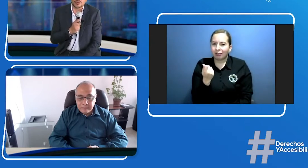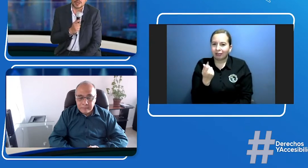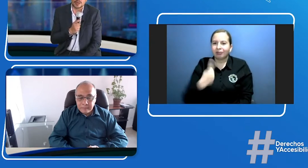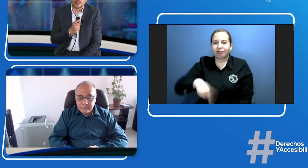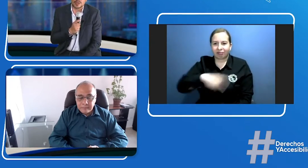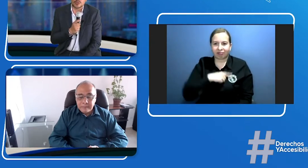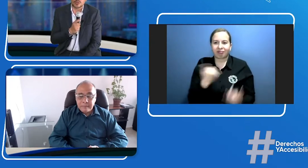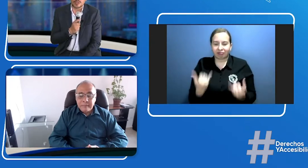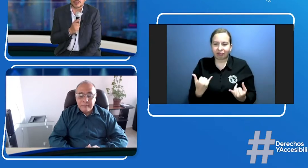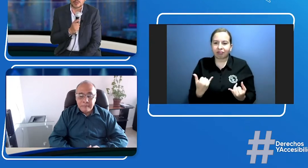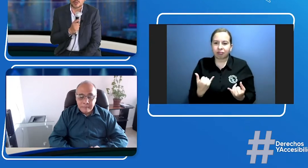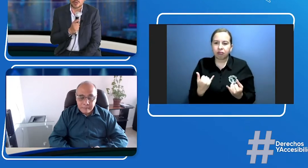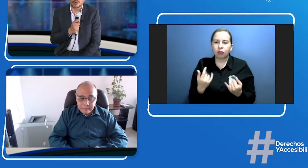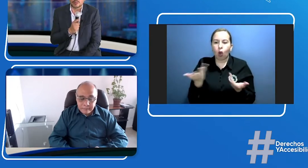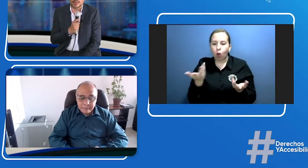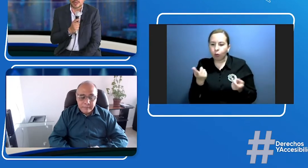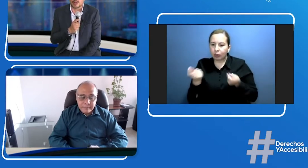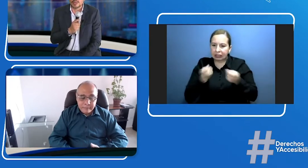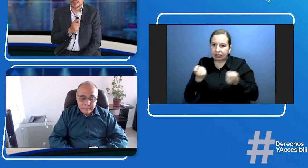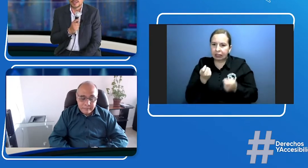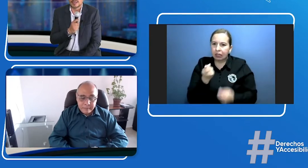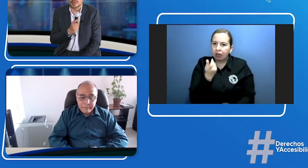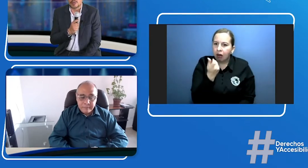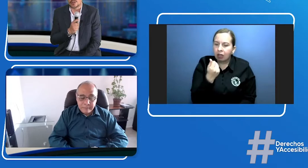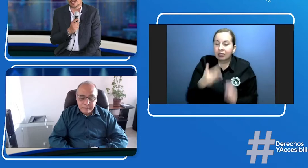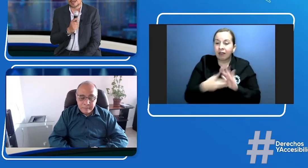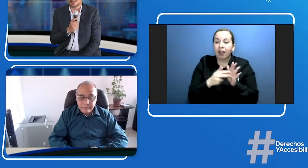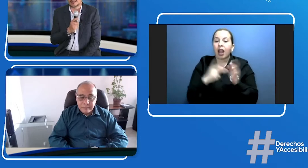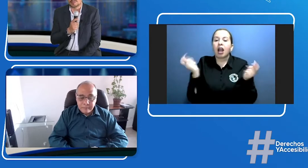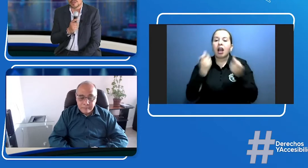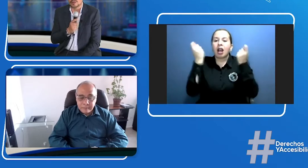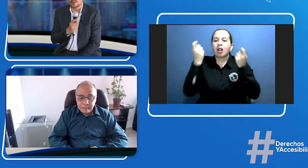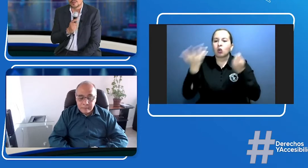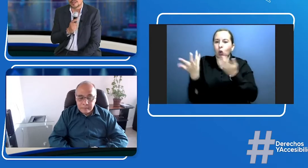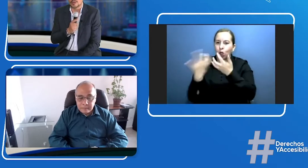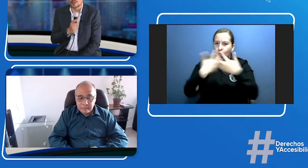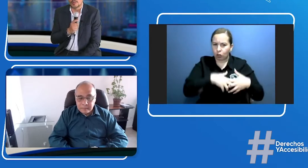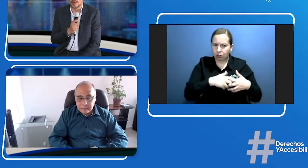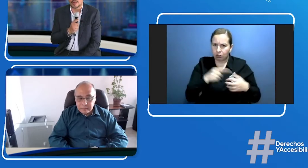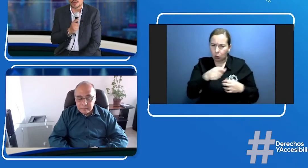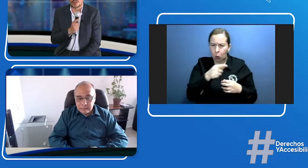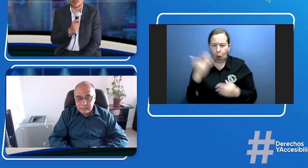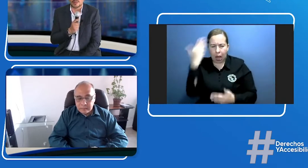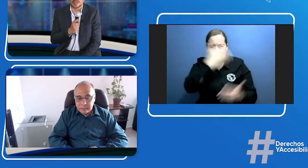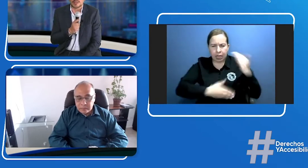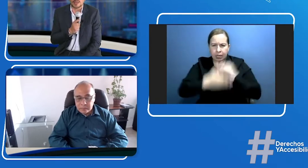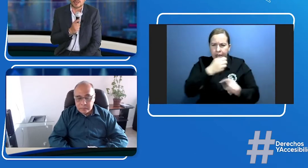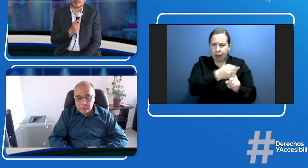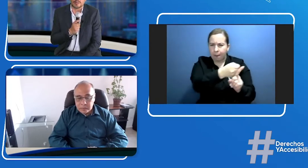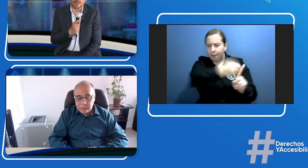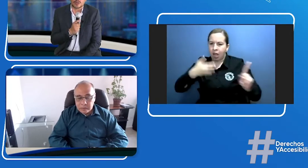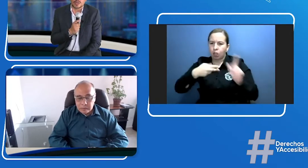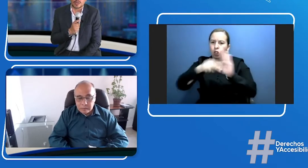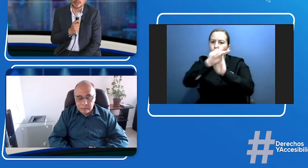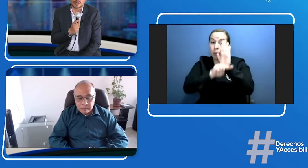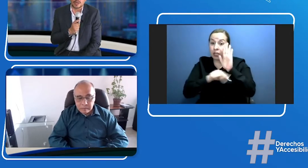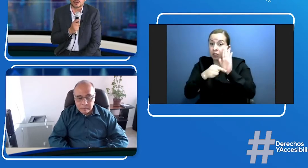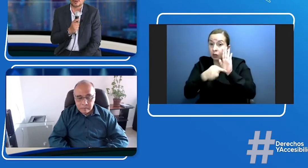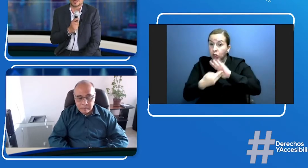industria estamos regulando un mercado y cuando decía análisis de impacto normativo me refería no solamente al impacto de la norma en el